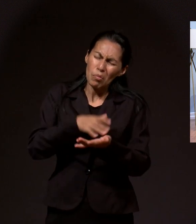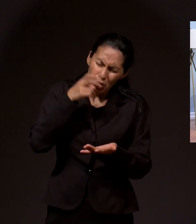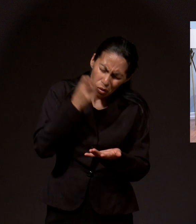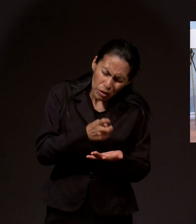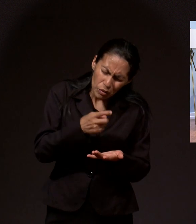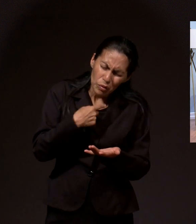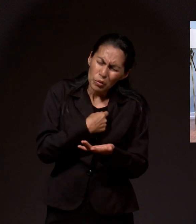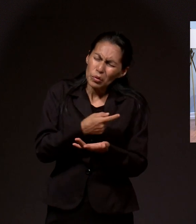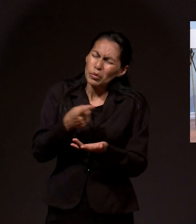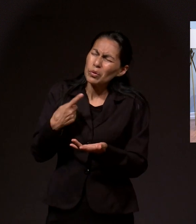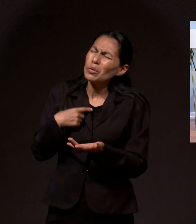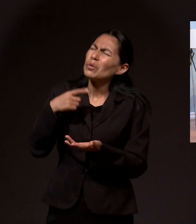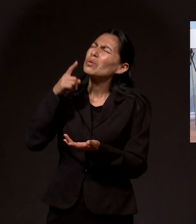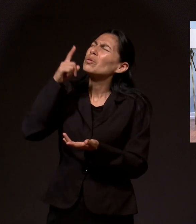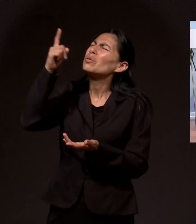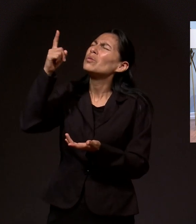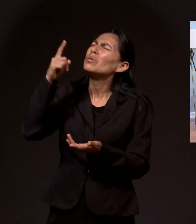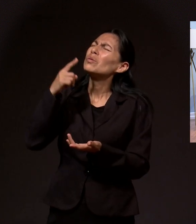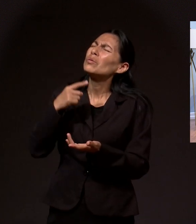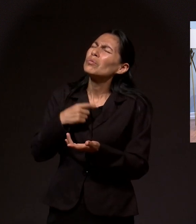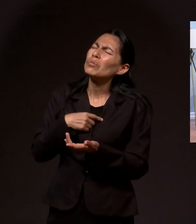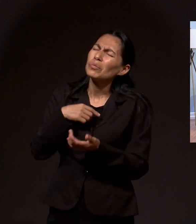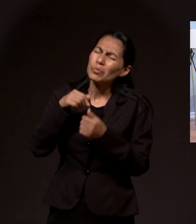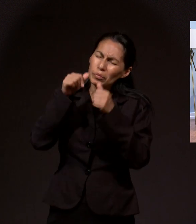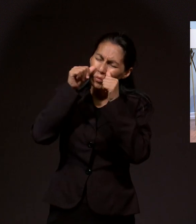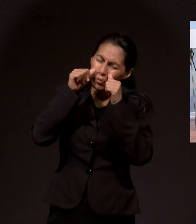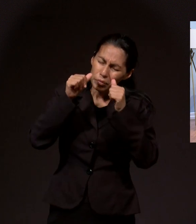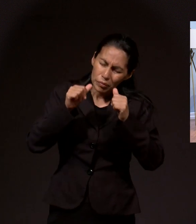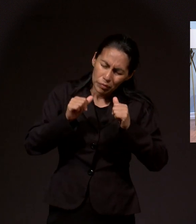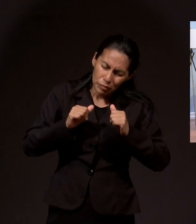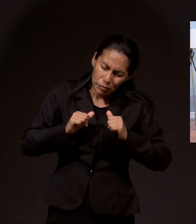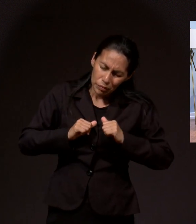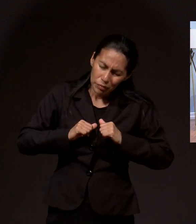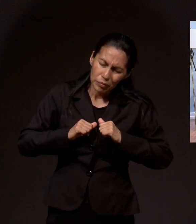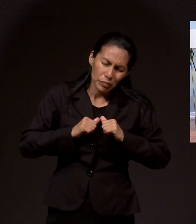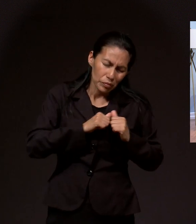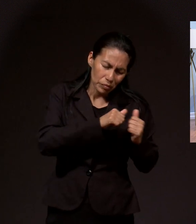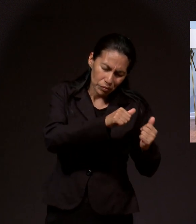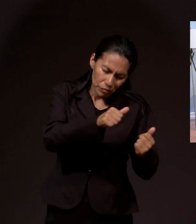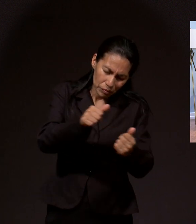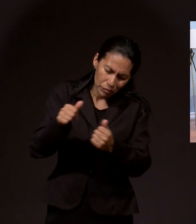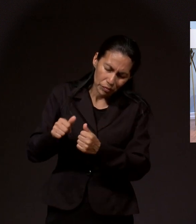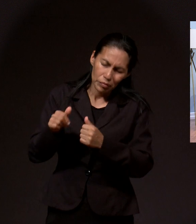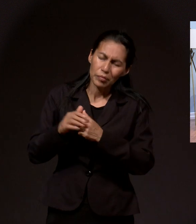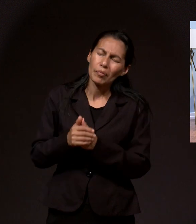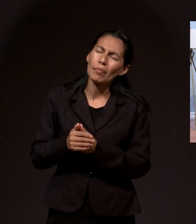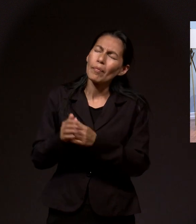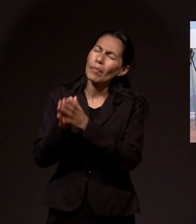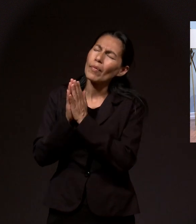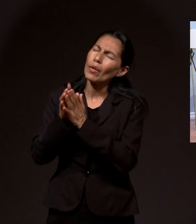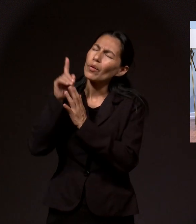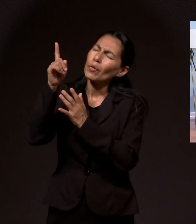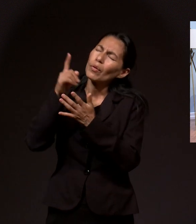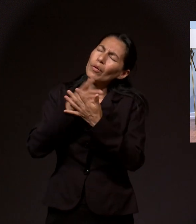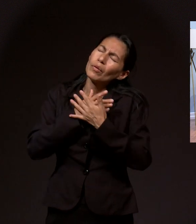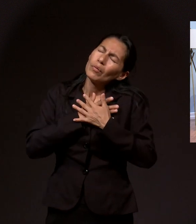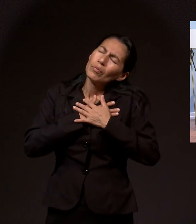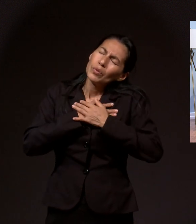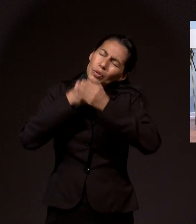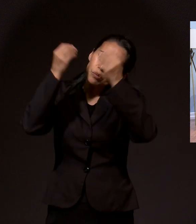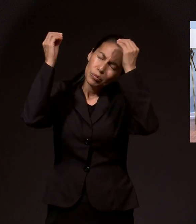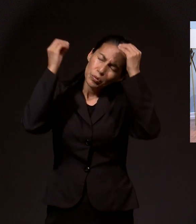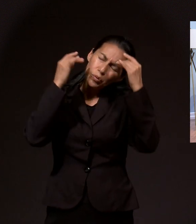Este momento, abrázalas con tu mano poderosa, con tu amor. Consuélales